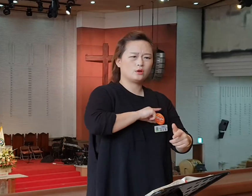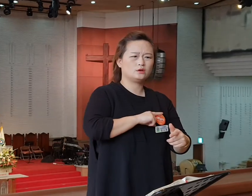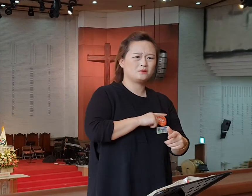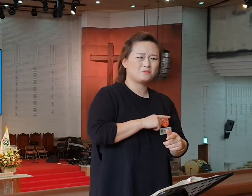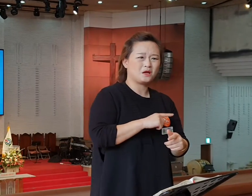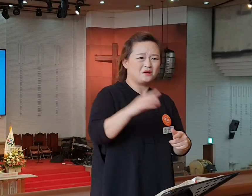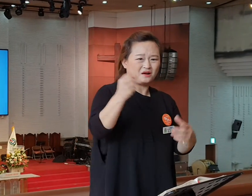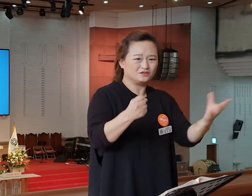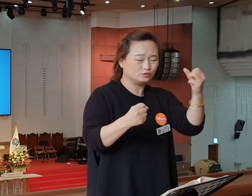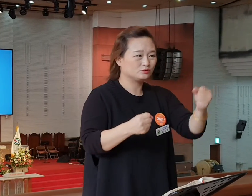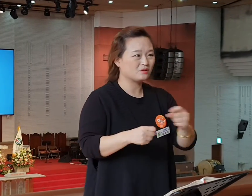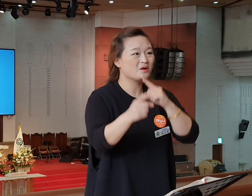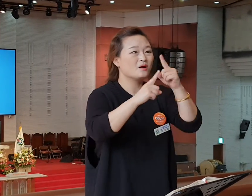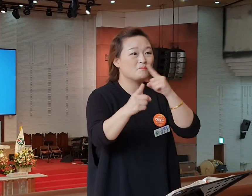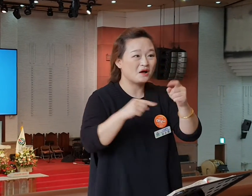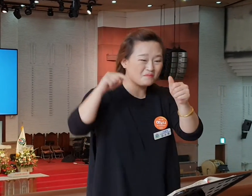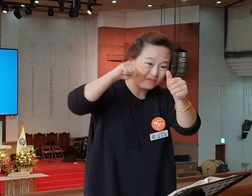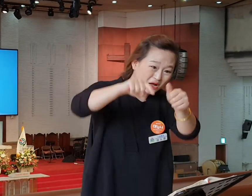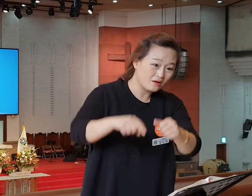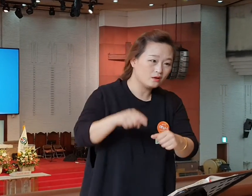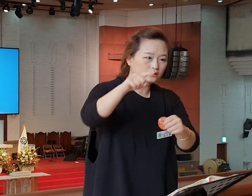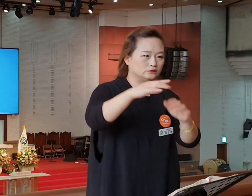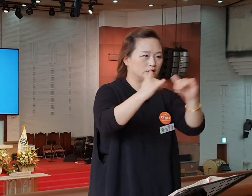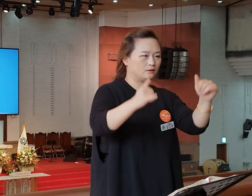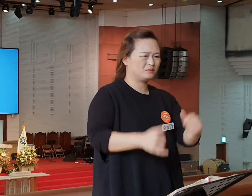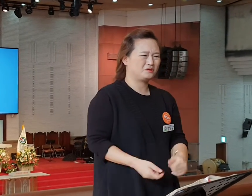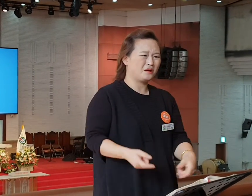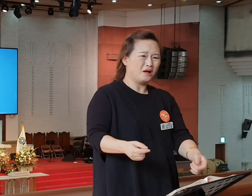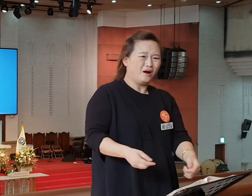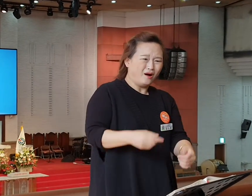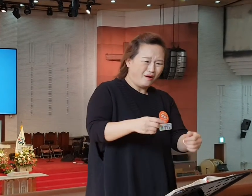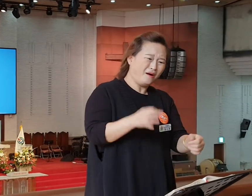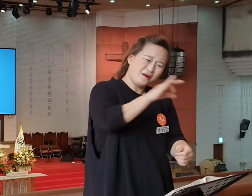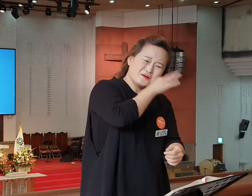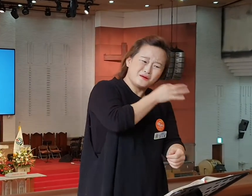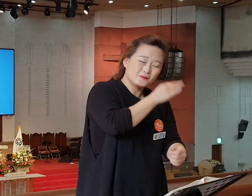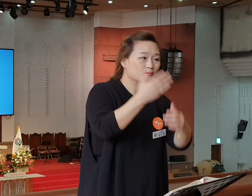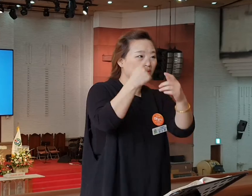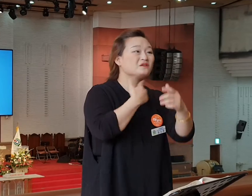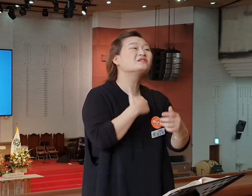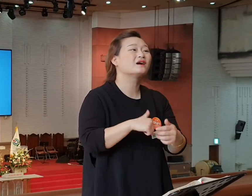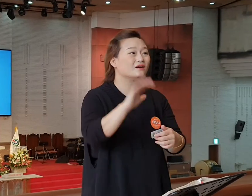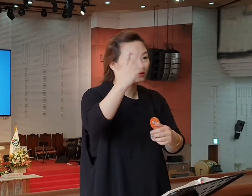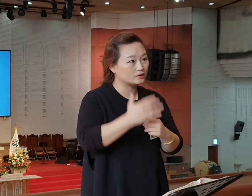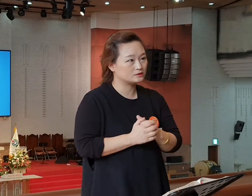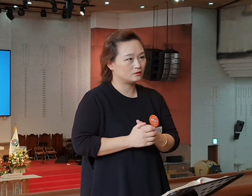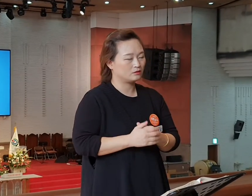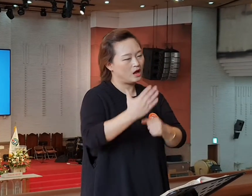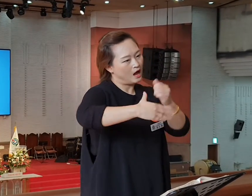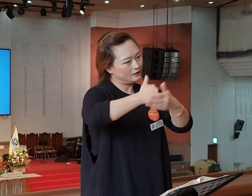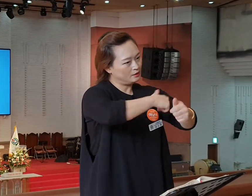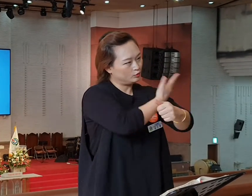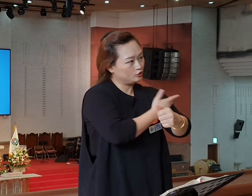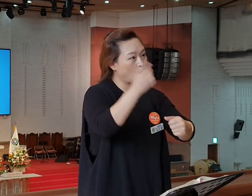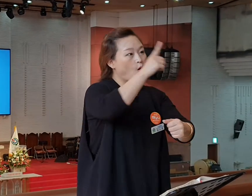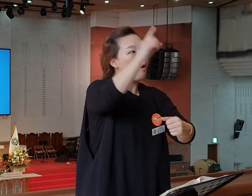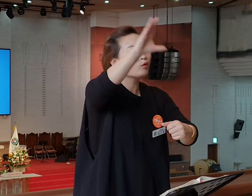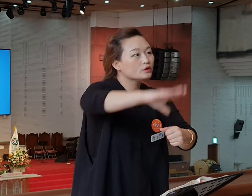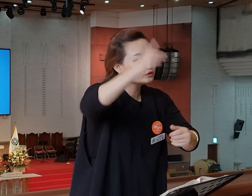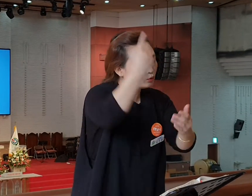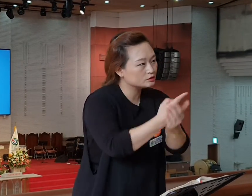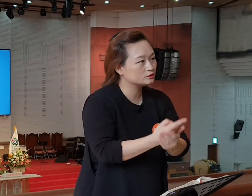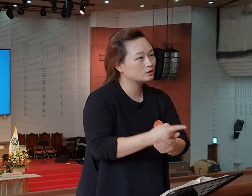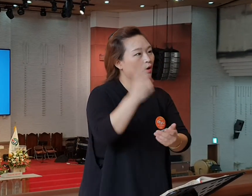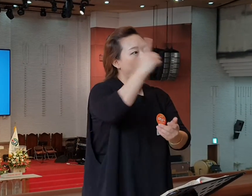짓하는 사람들 그 사람들에게 아주 망신을 줍니다. 그래서 하나님의 능력이 어디서 나타나는지 하나님께서 어떻게 새